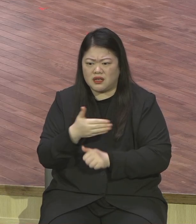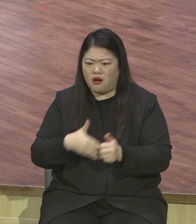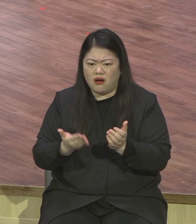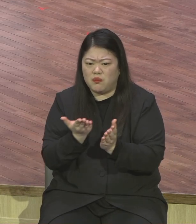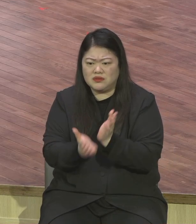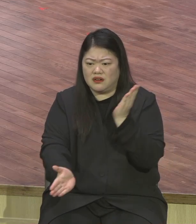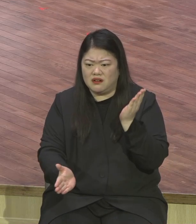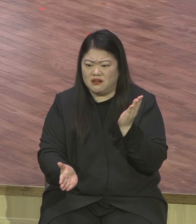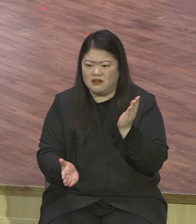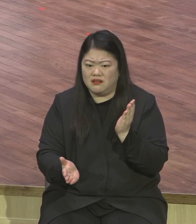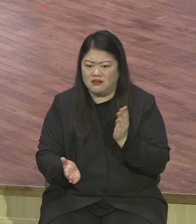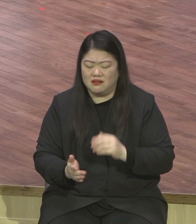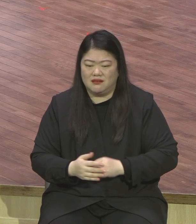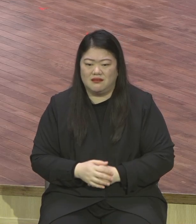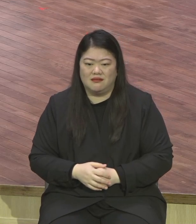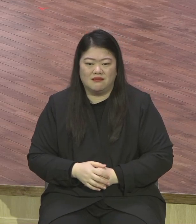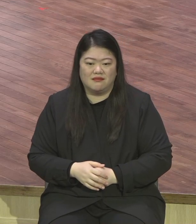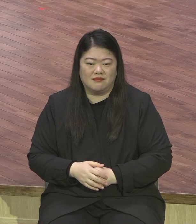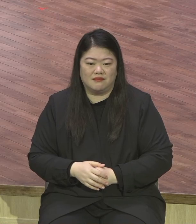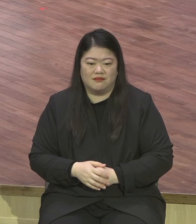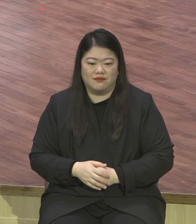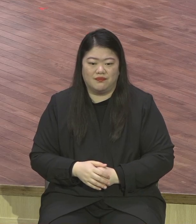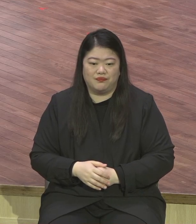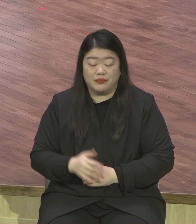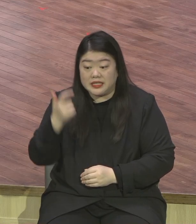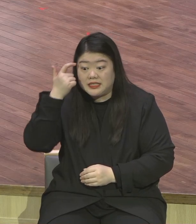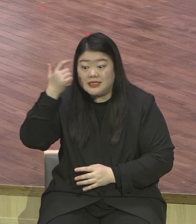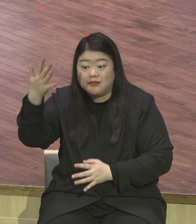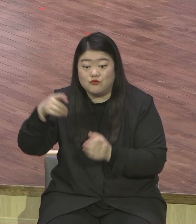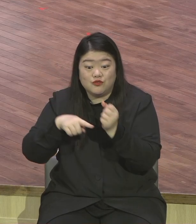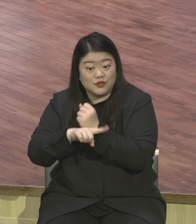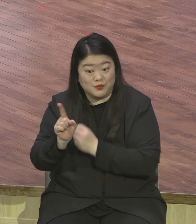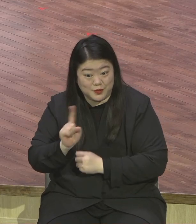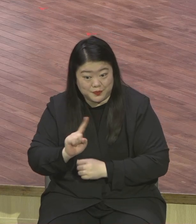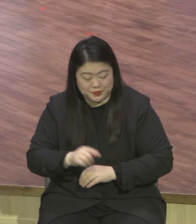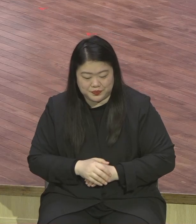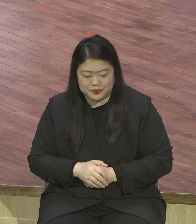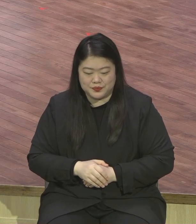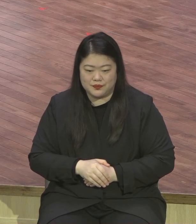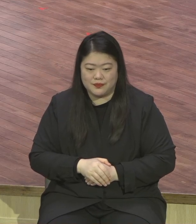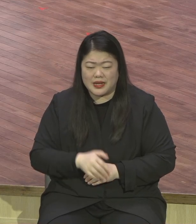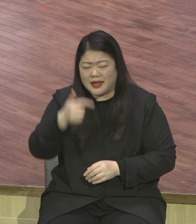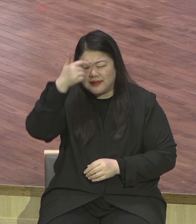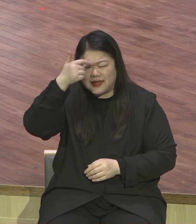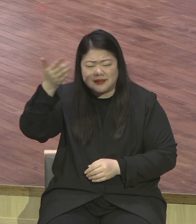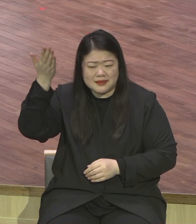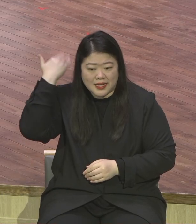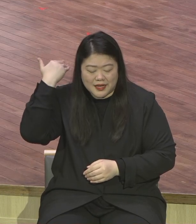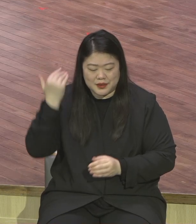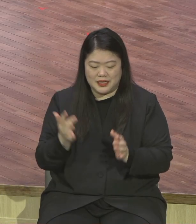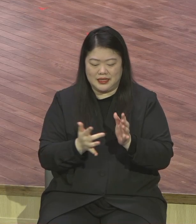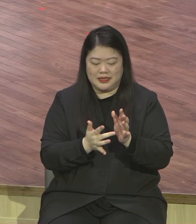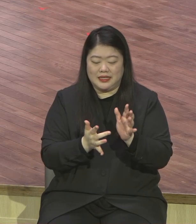이런 질문을 한 이유가 있어요. 왜냐하면 그 당시에 예수님의 제자 중에서